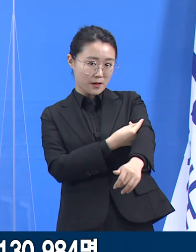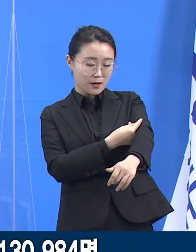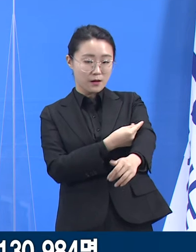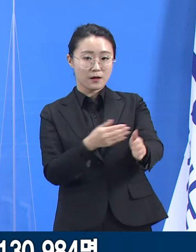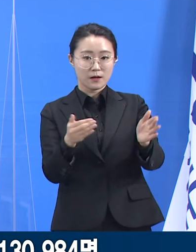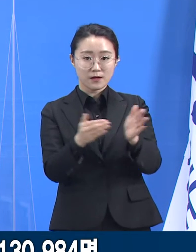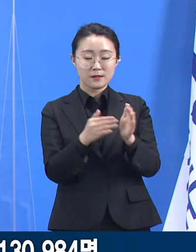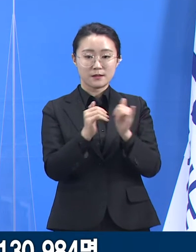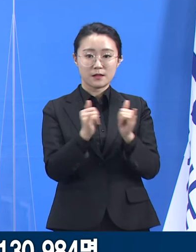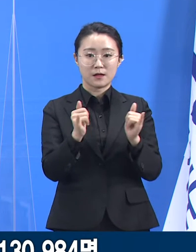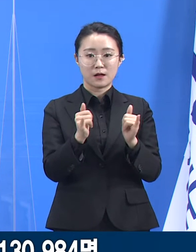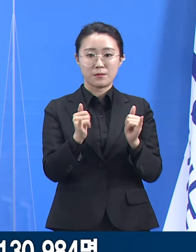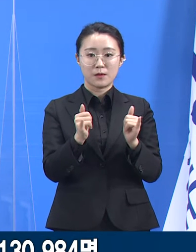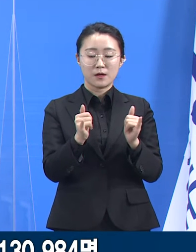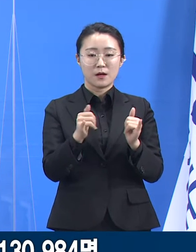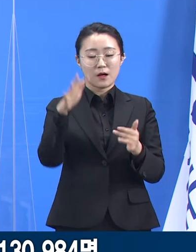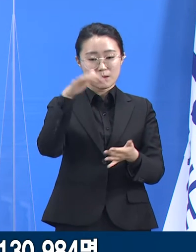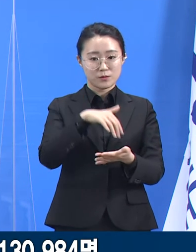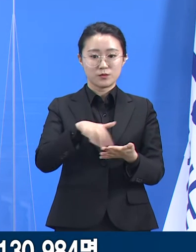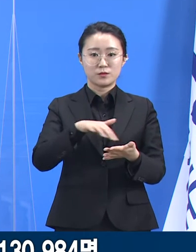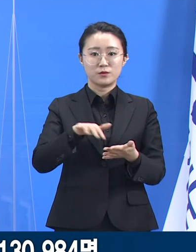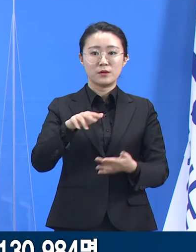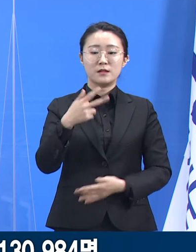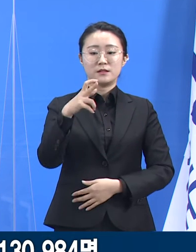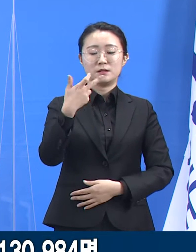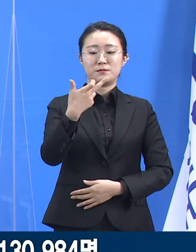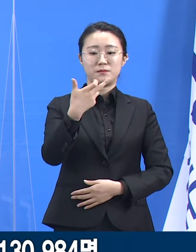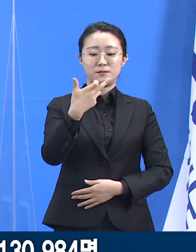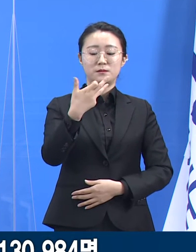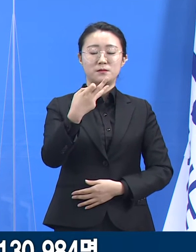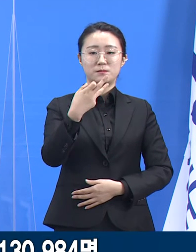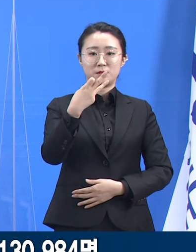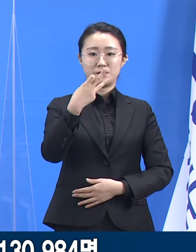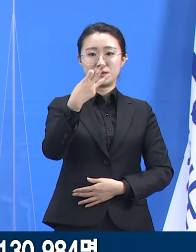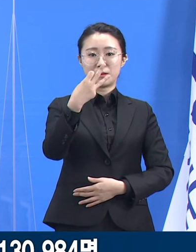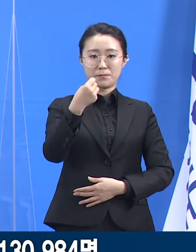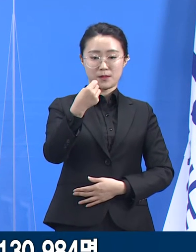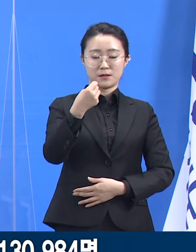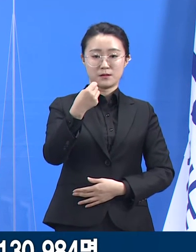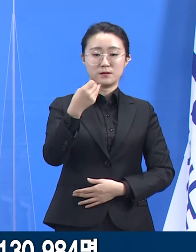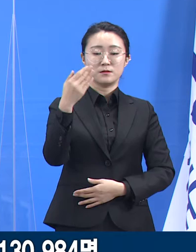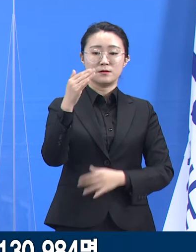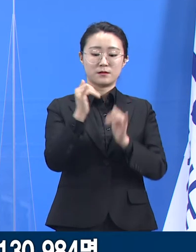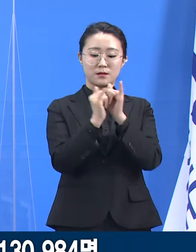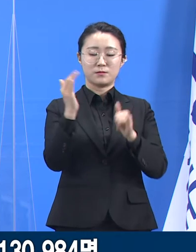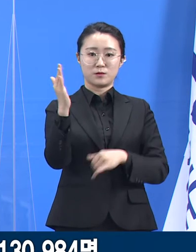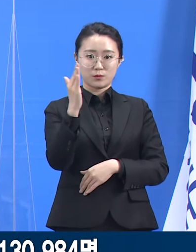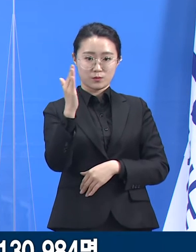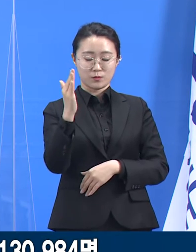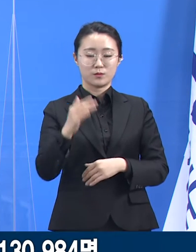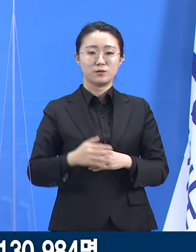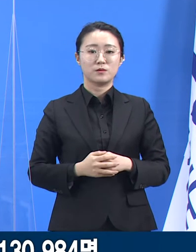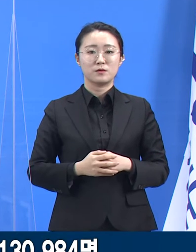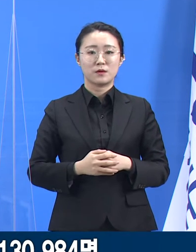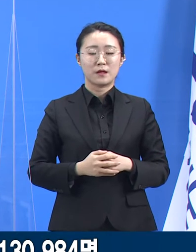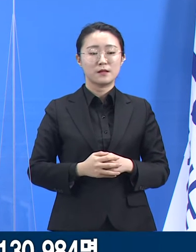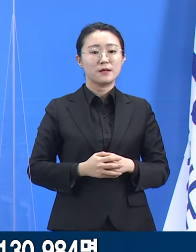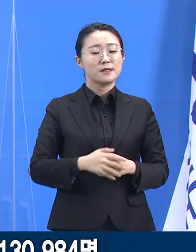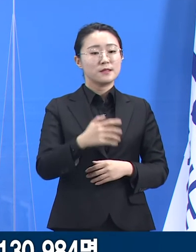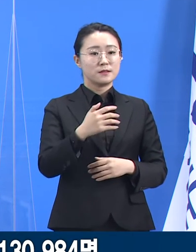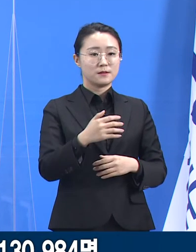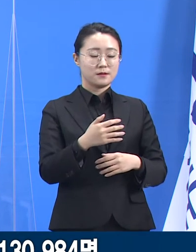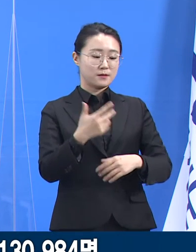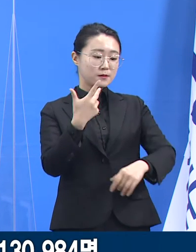13만 984명으로 접종 대상자 17만 2,454명 대비 76